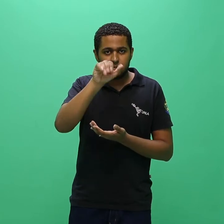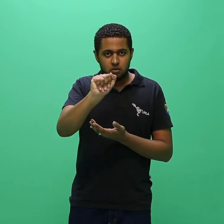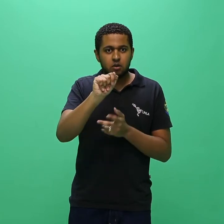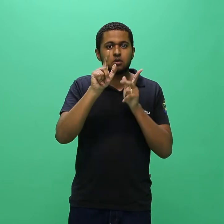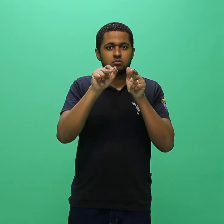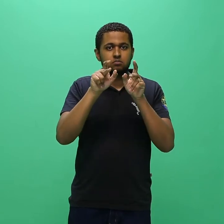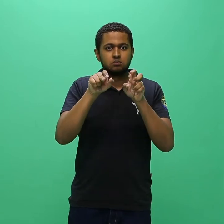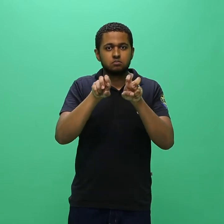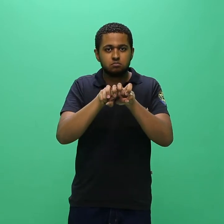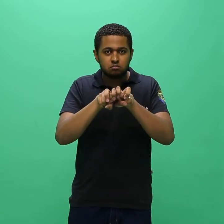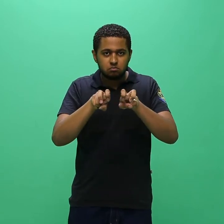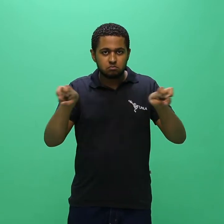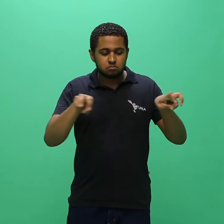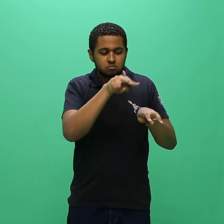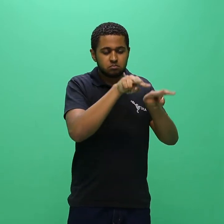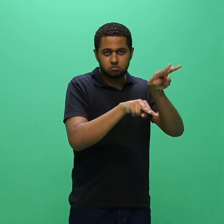em formulário próprio.